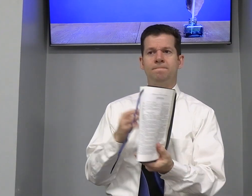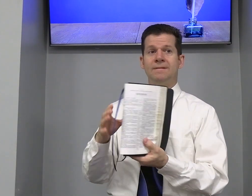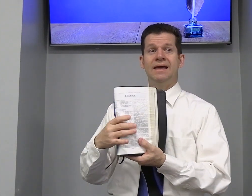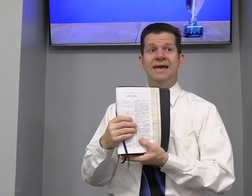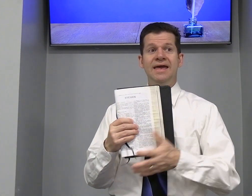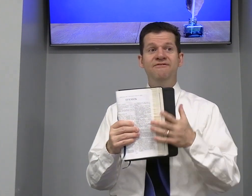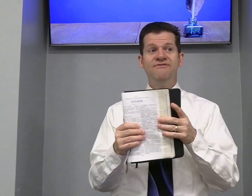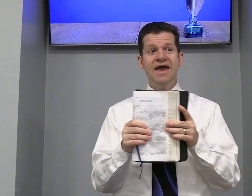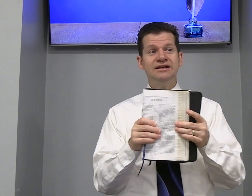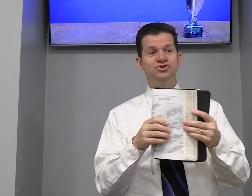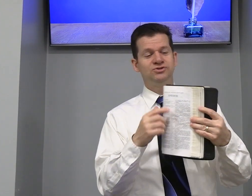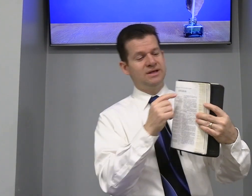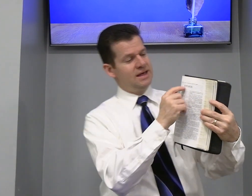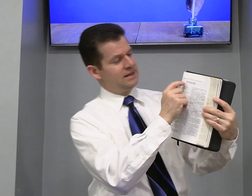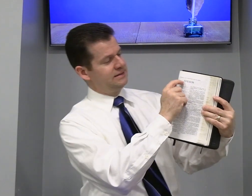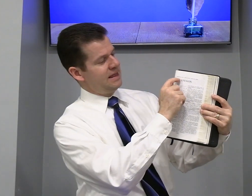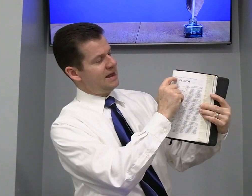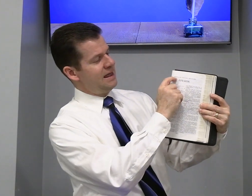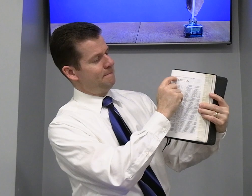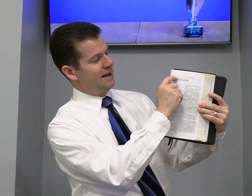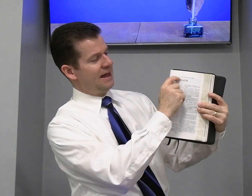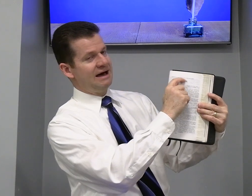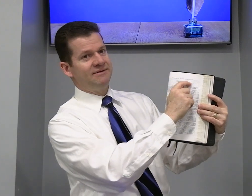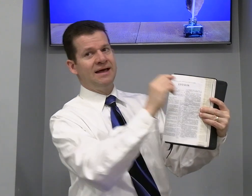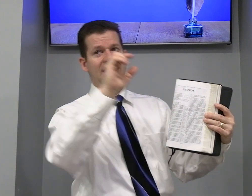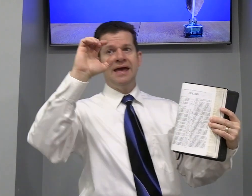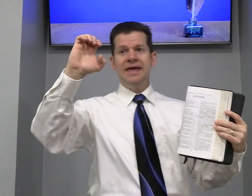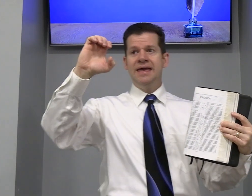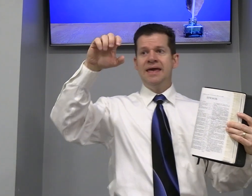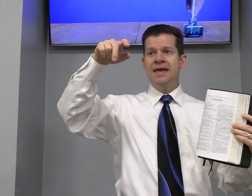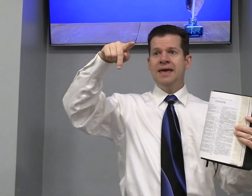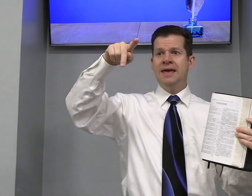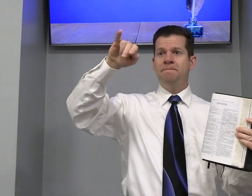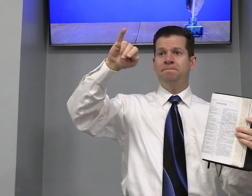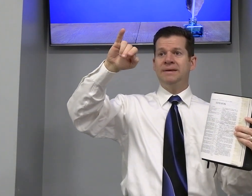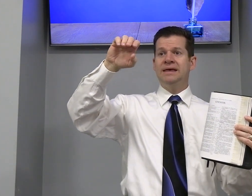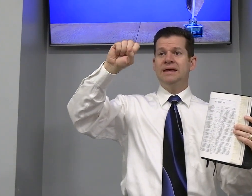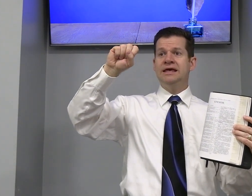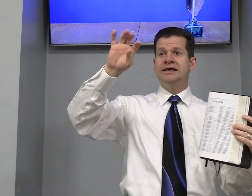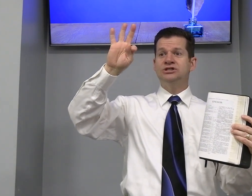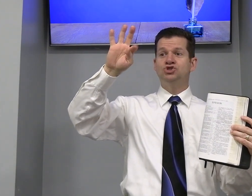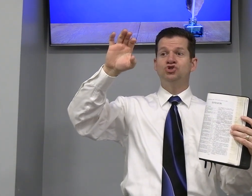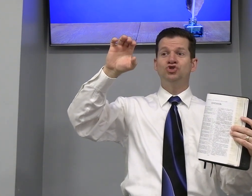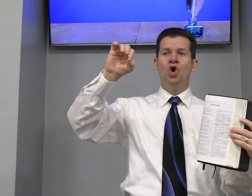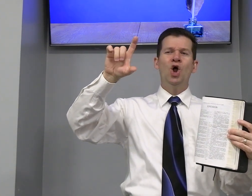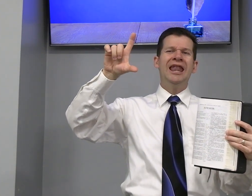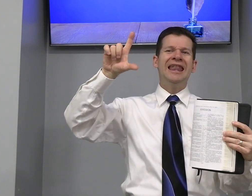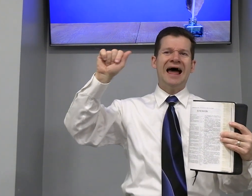Bem, Efésios tem ali a palavra epistola